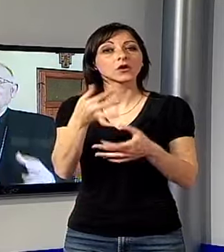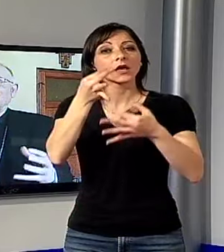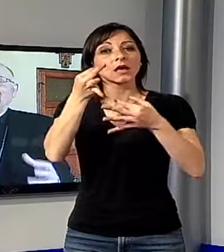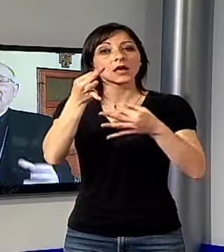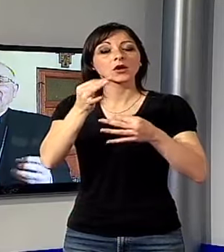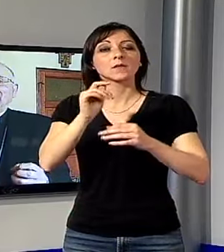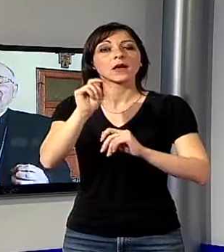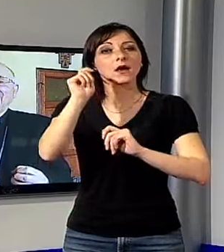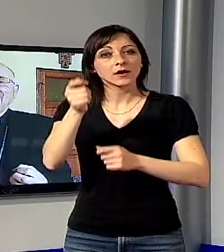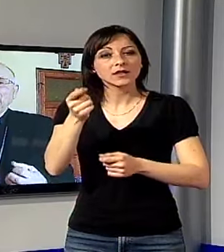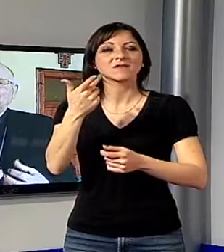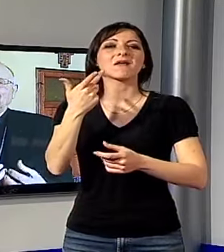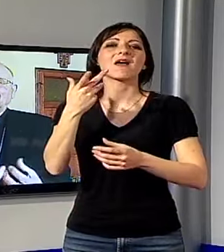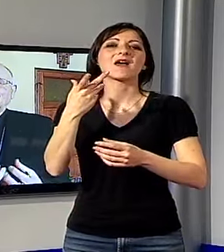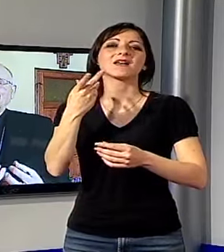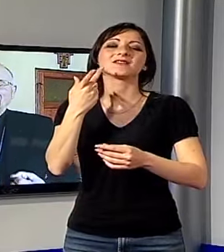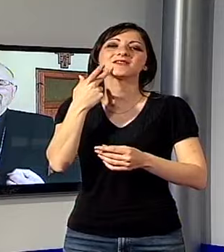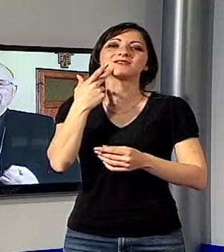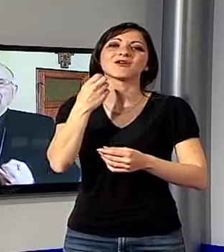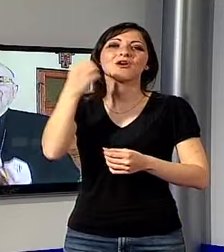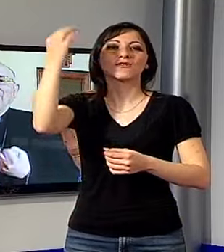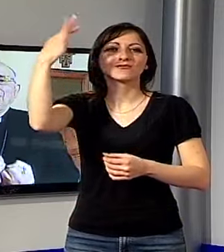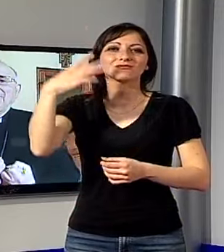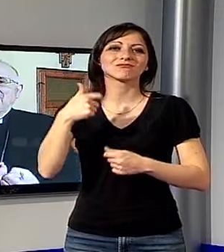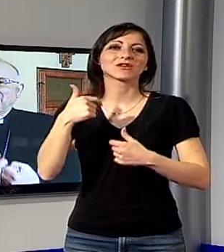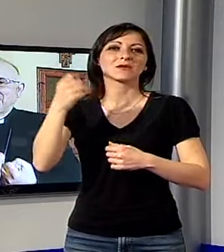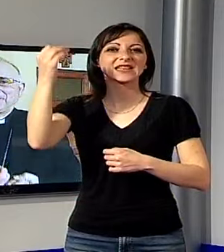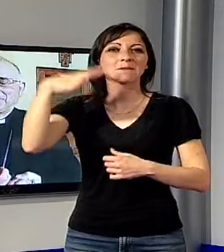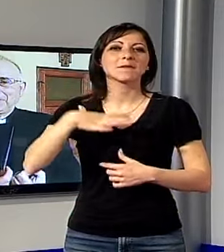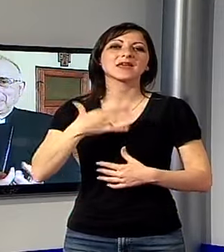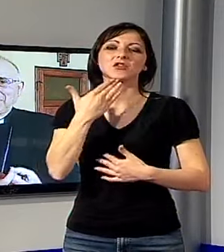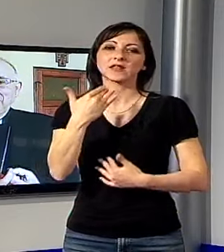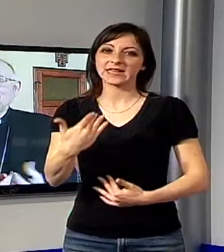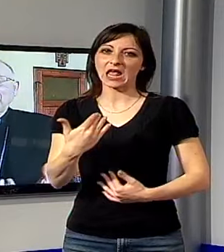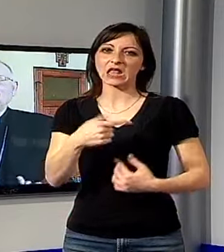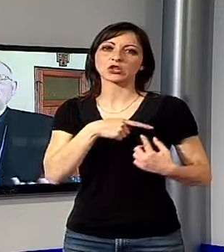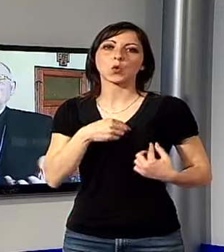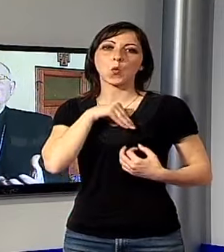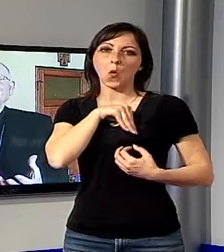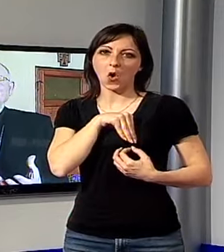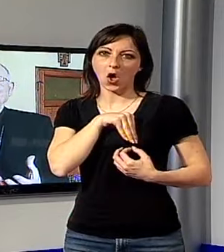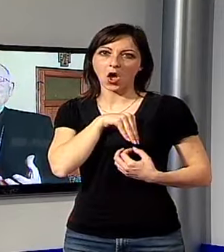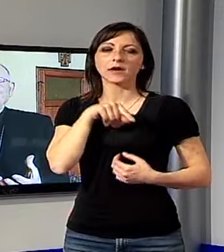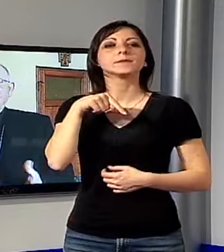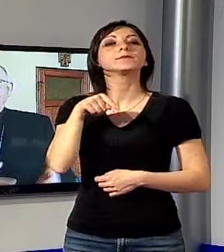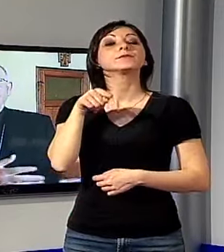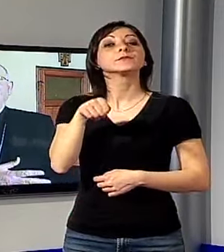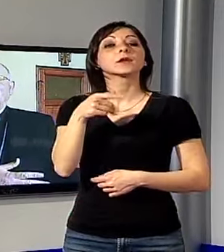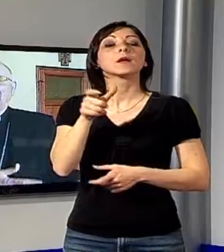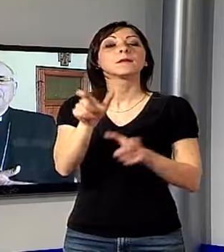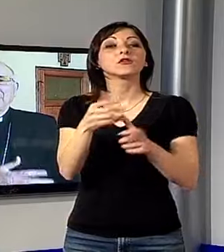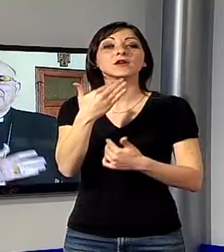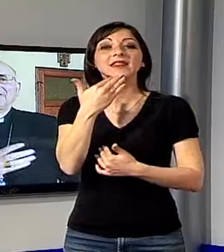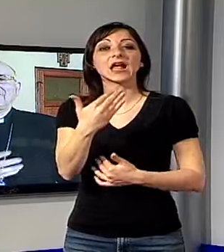100% direi, il dono dello Spirito Santo c'è la forza di bene che Dio ci ha messo nel cuore. Questi sono i santi, e basta